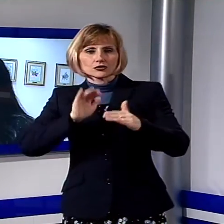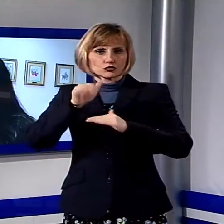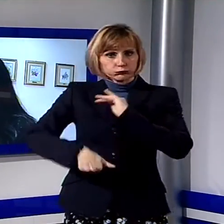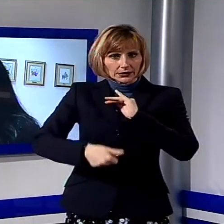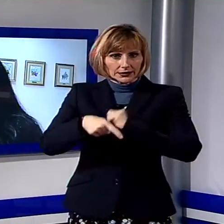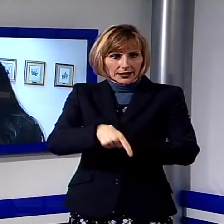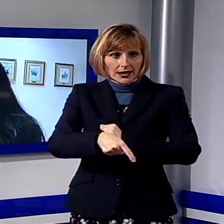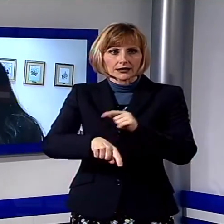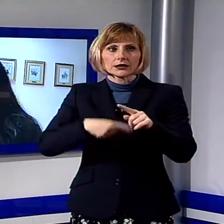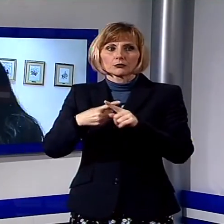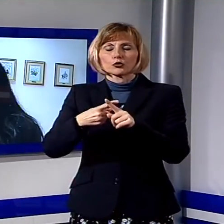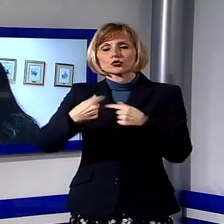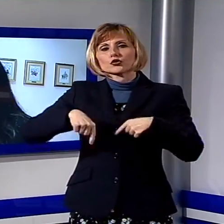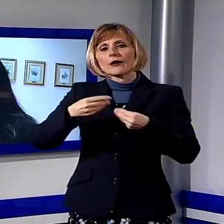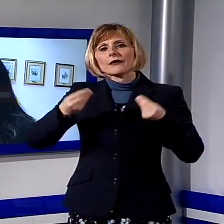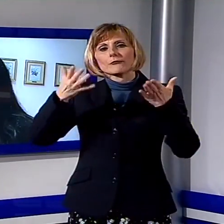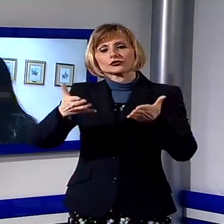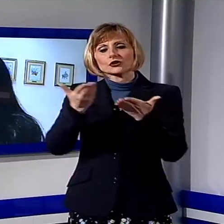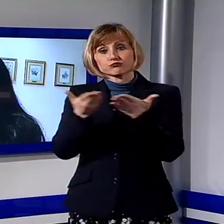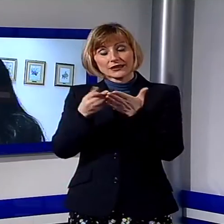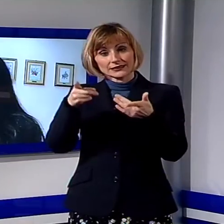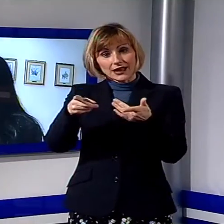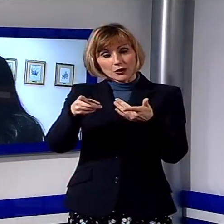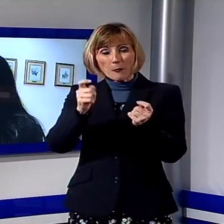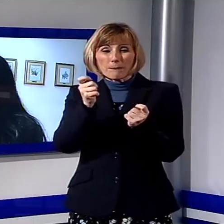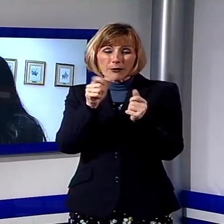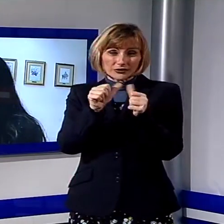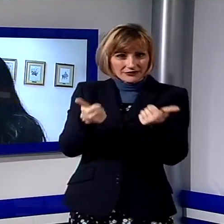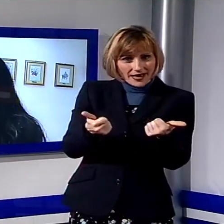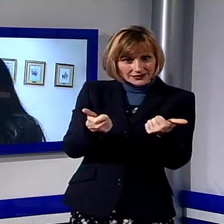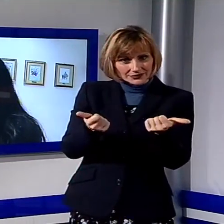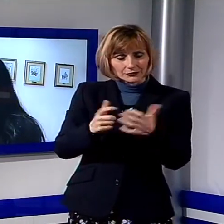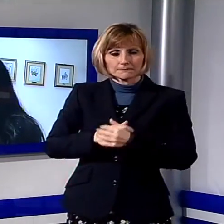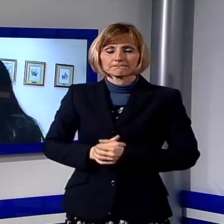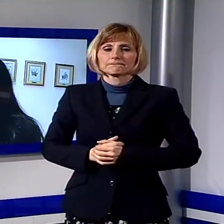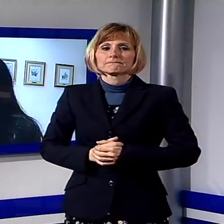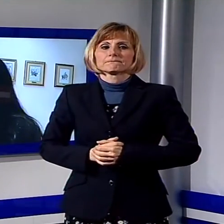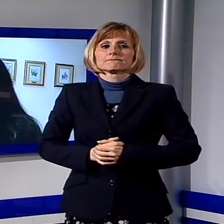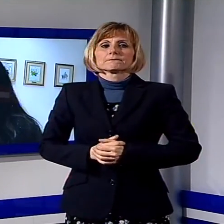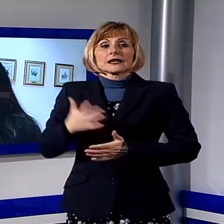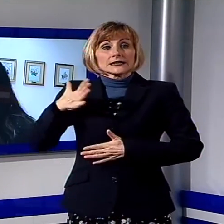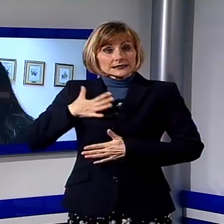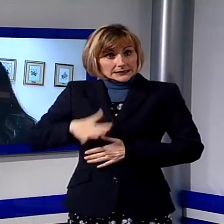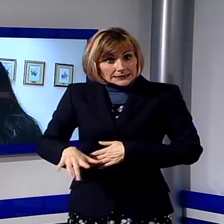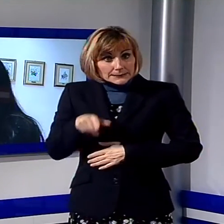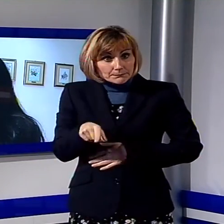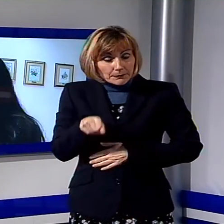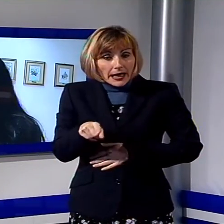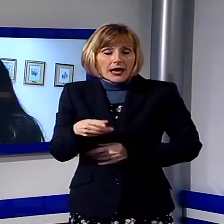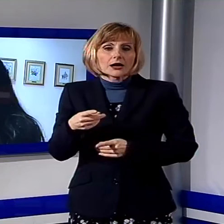abbiamo dato a questo spettacolo un'interpretazione un po' diversa che spero possa piacere e